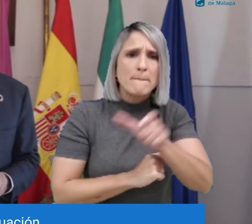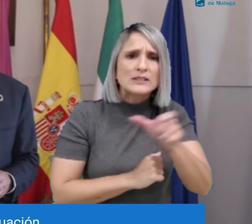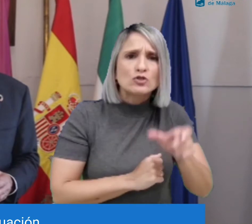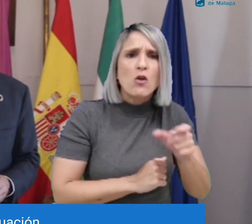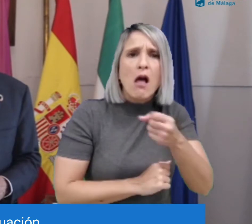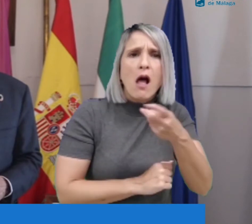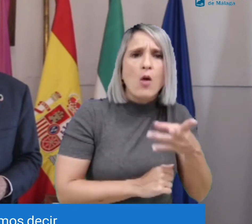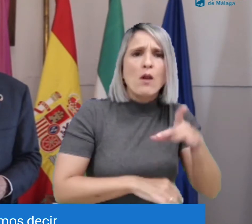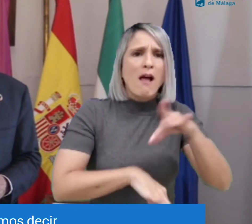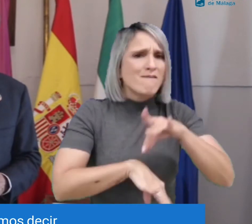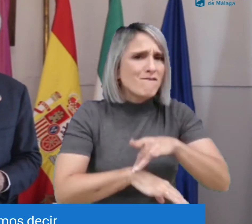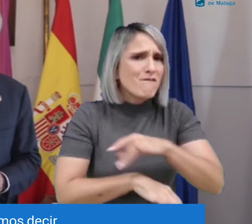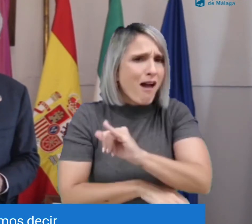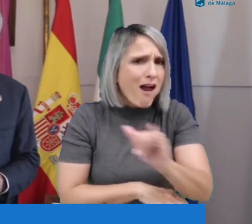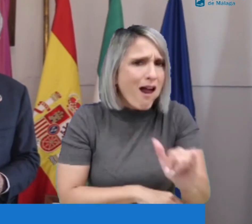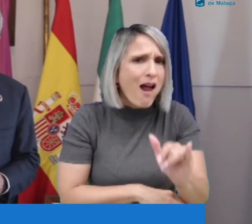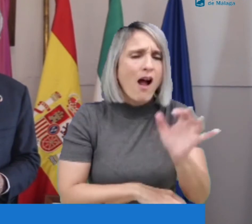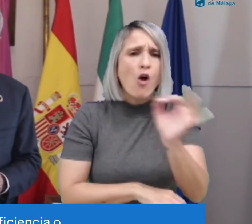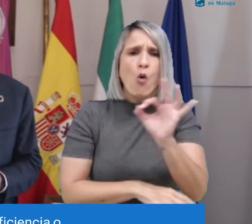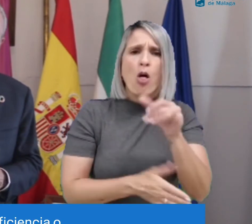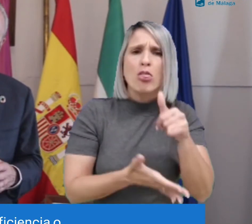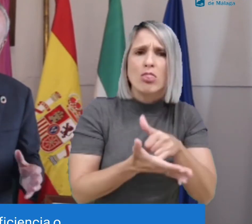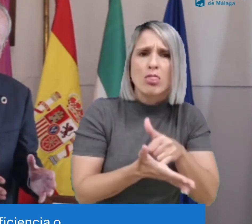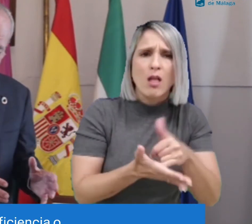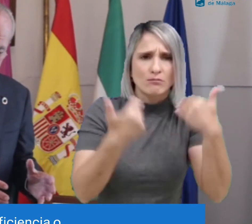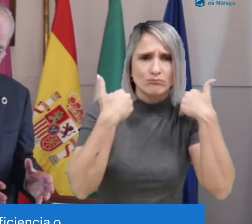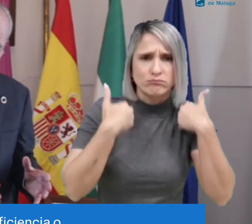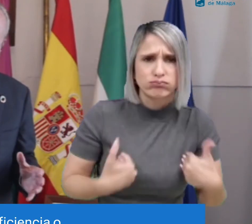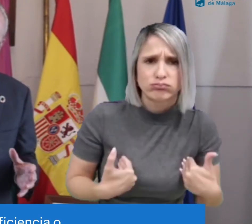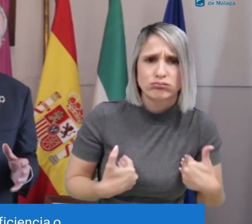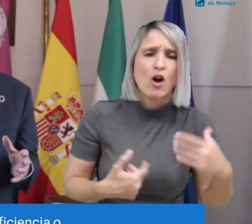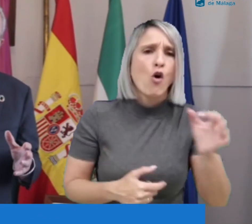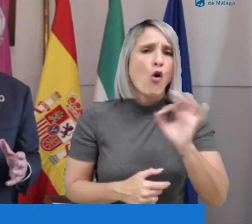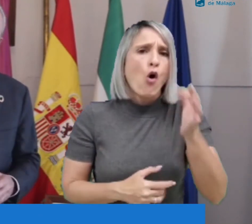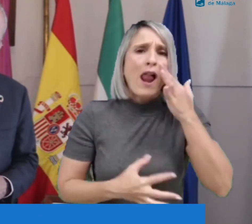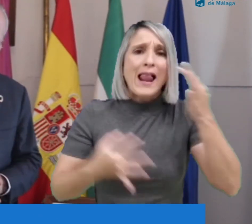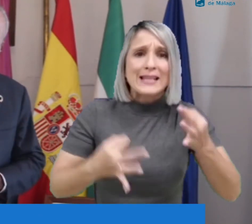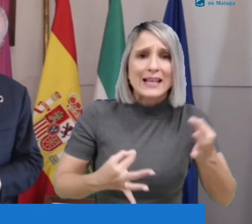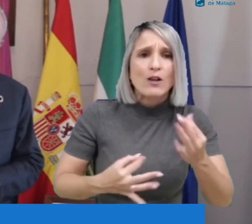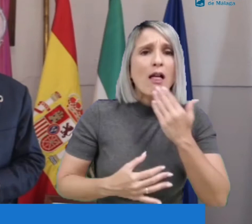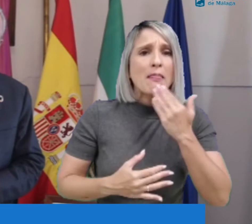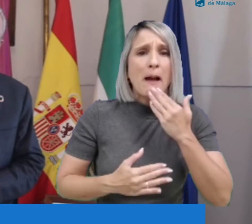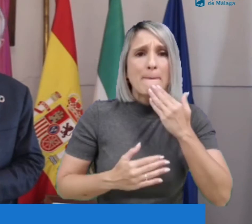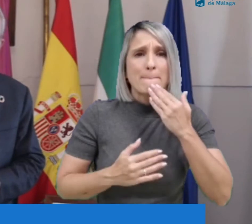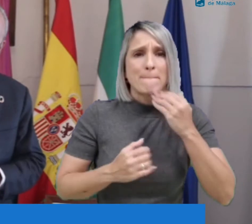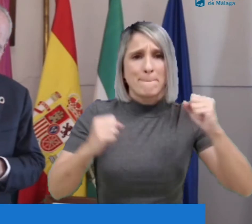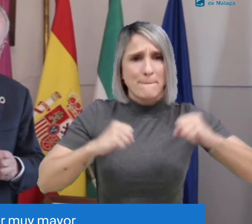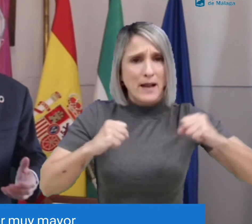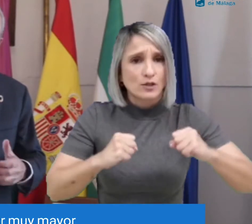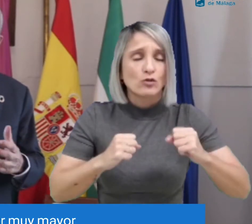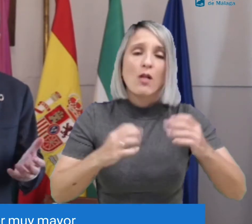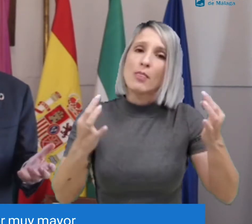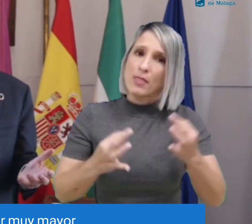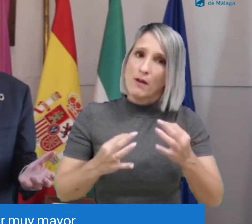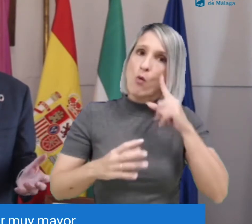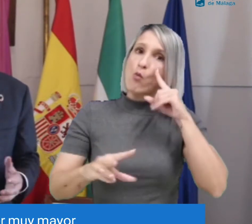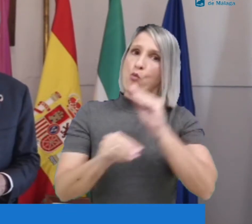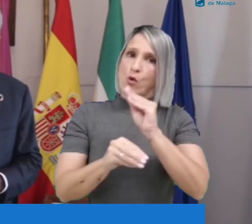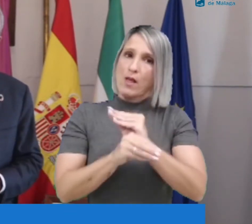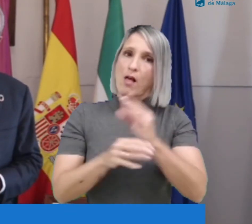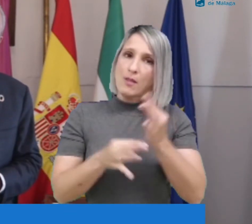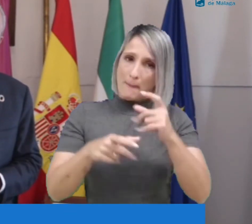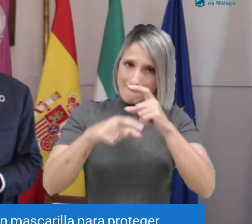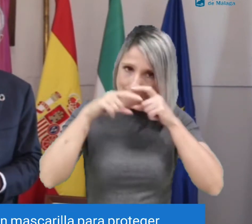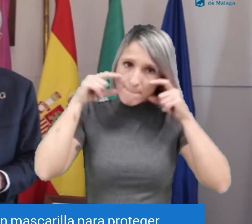persona con situación, que podemos decir, inmunodeficiencia o riesgo por ser muy